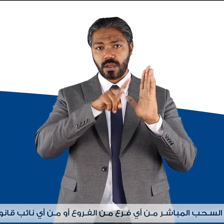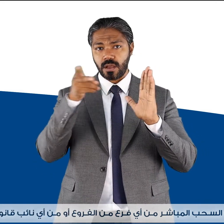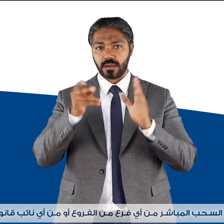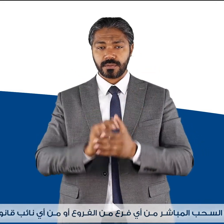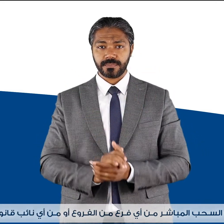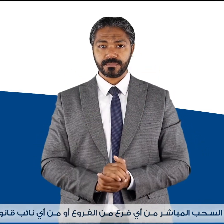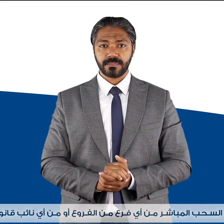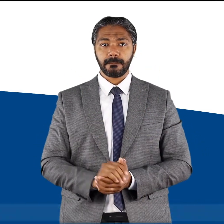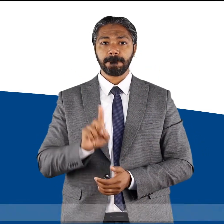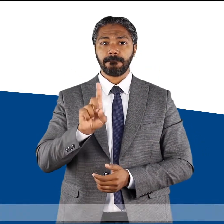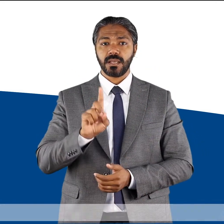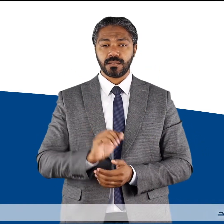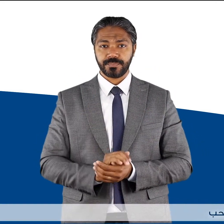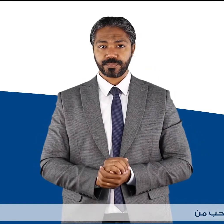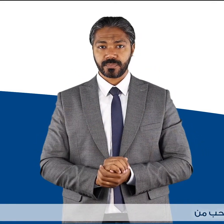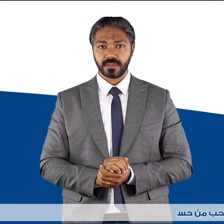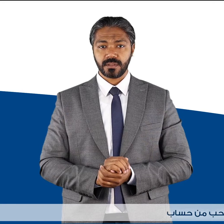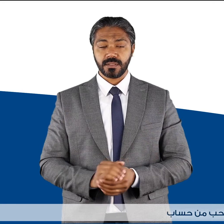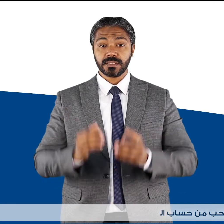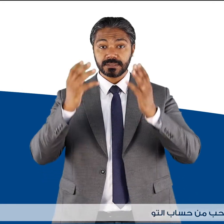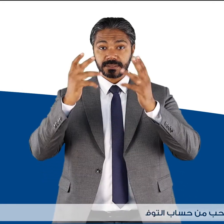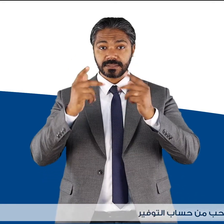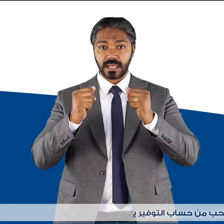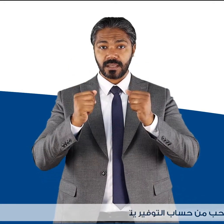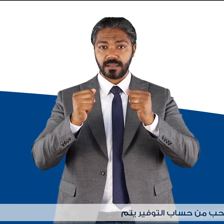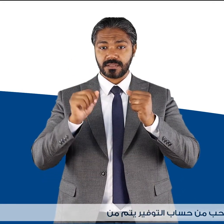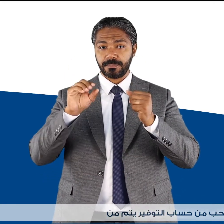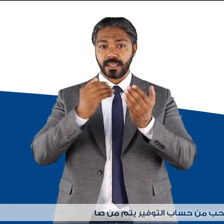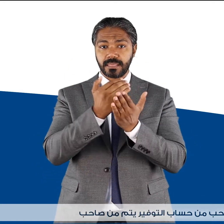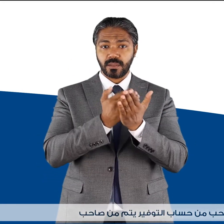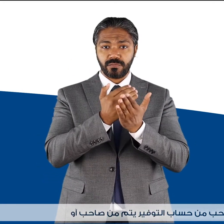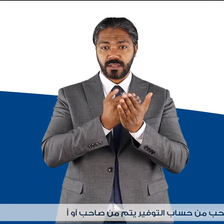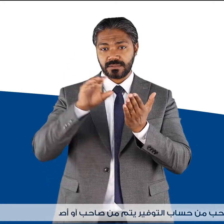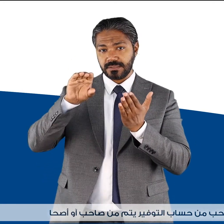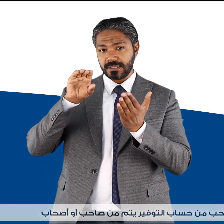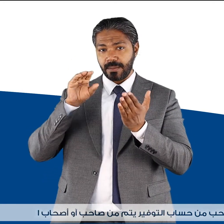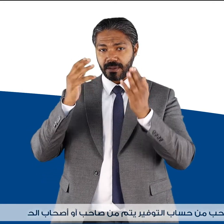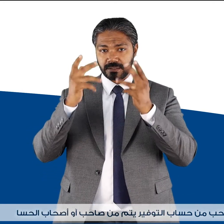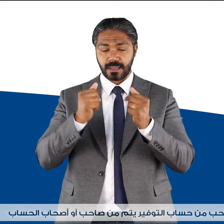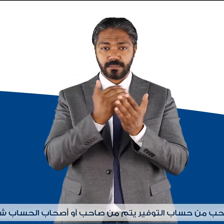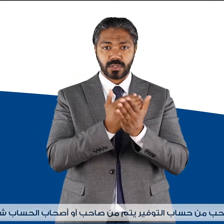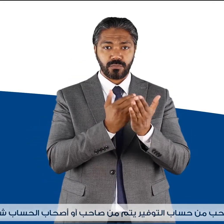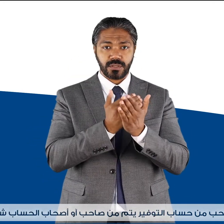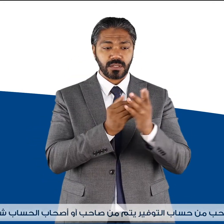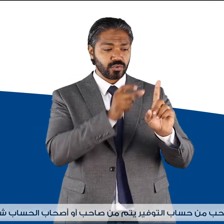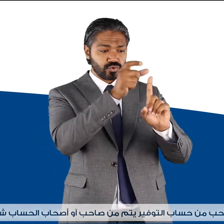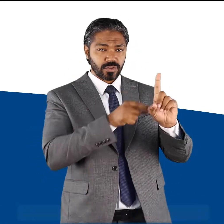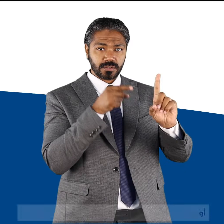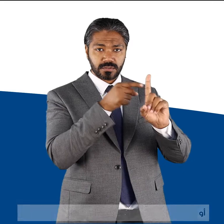آخر باء السحب من حساب التوفير يتم من صاحبي أو أصحاب الحساب شخصياً أو من